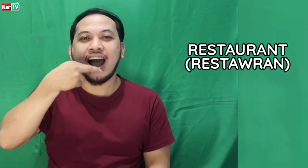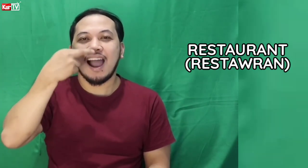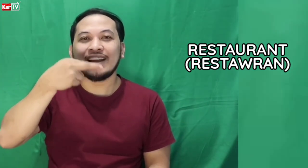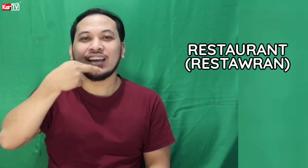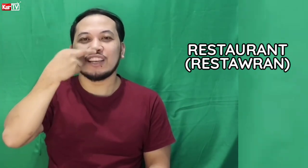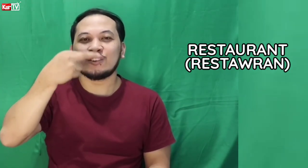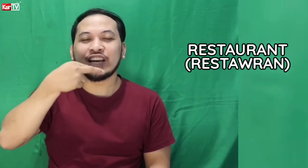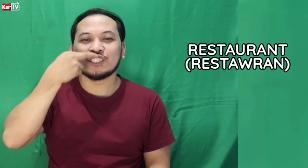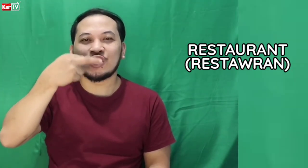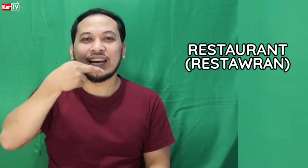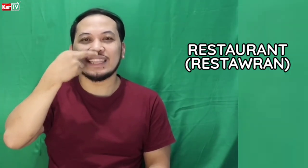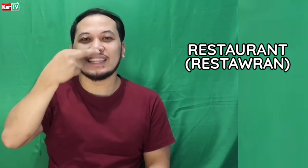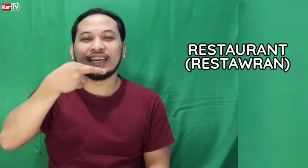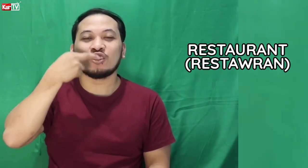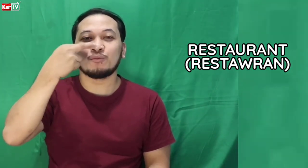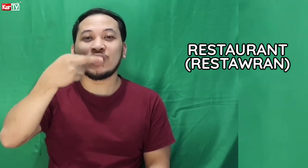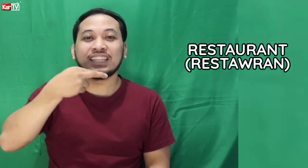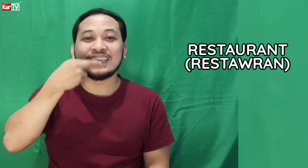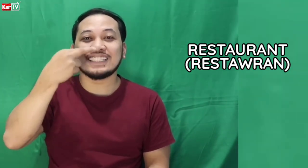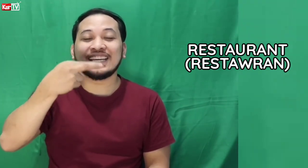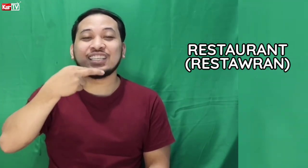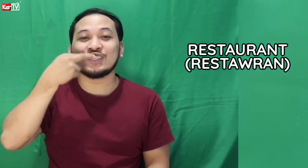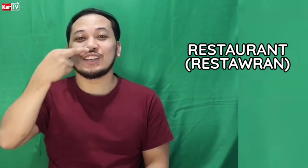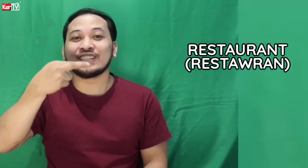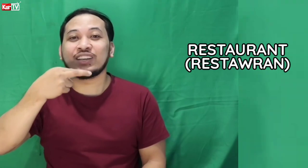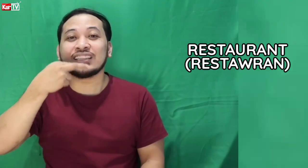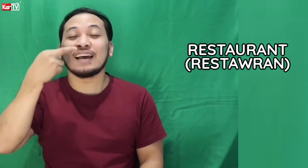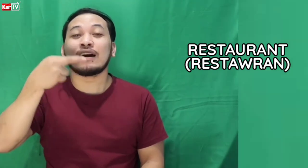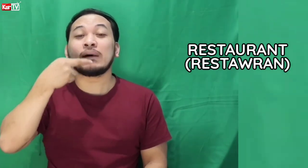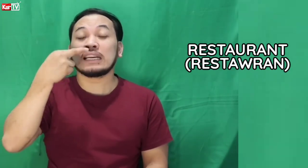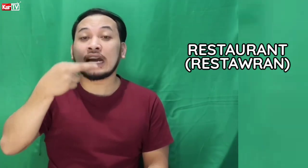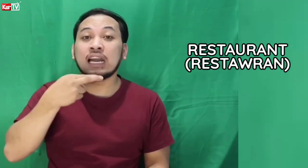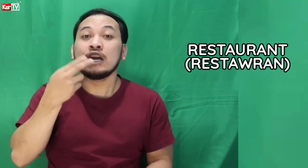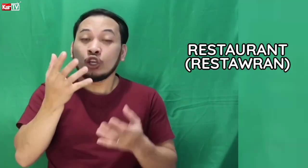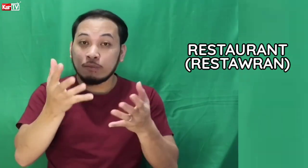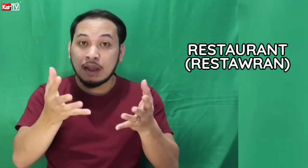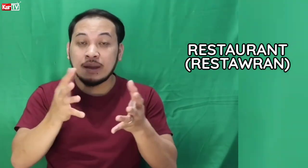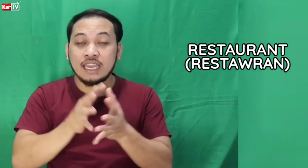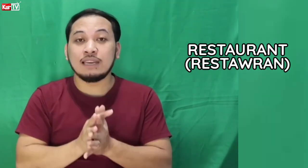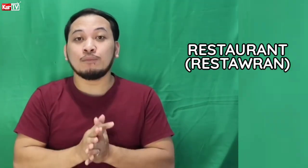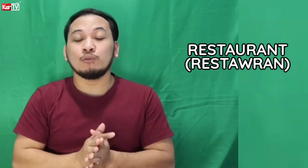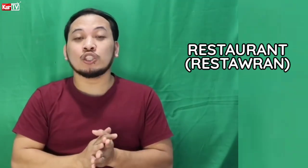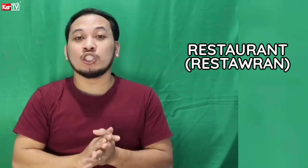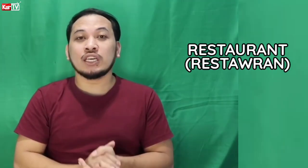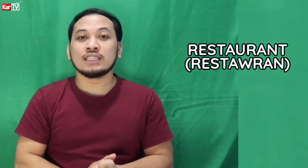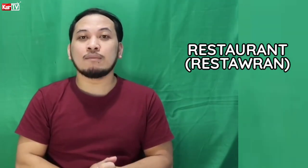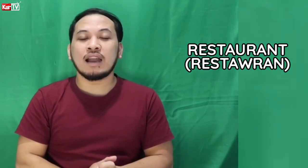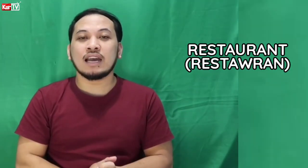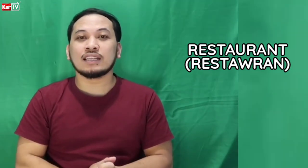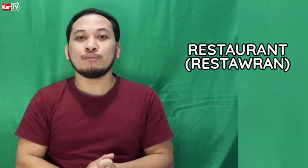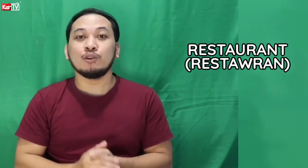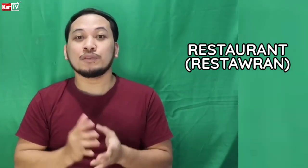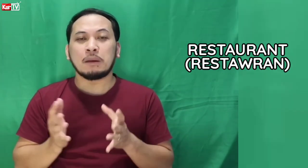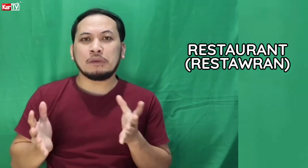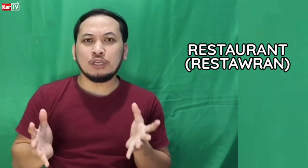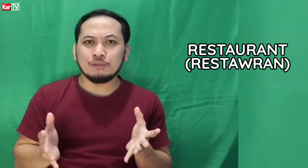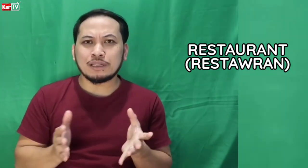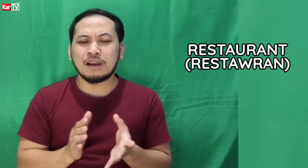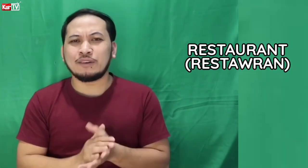Ayan. Restaurant. Ganto po natin isisenyas yung restaurant. Kapag ka yung mga mahilig pumunta dyan sa mga samgib. Samgib. Sa mga